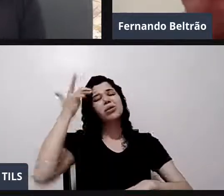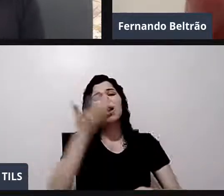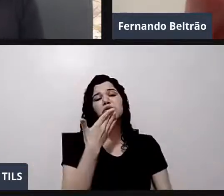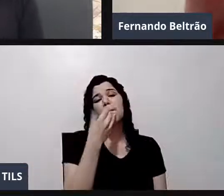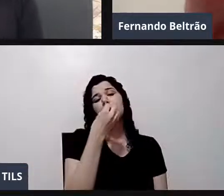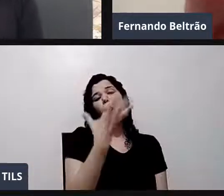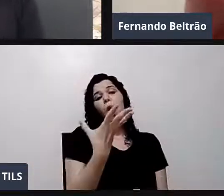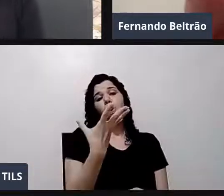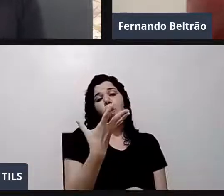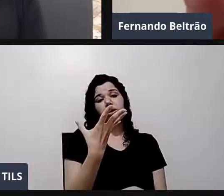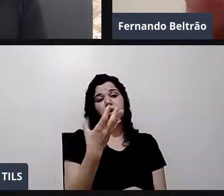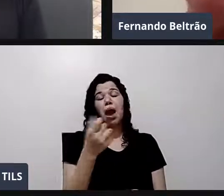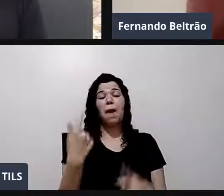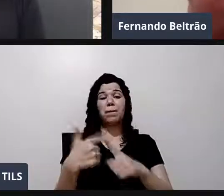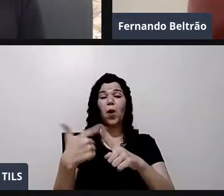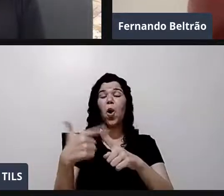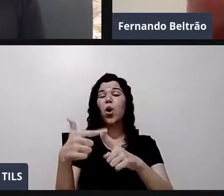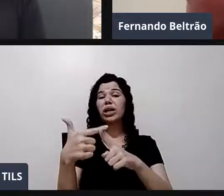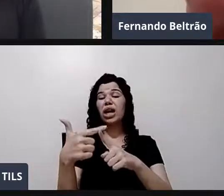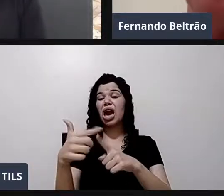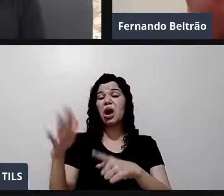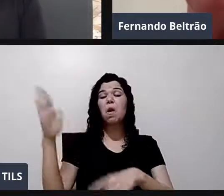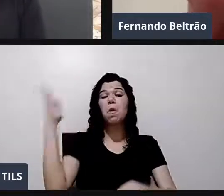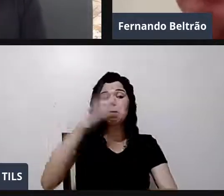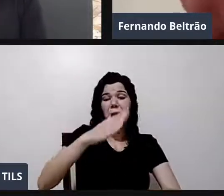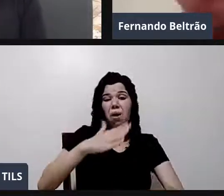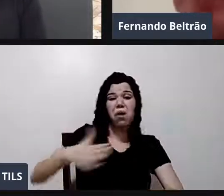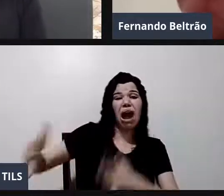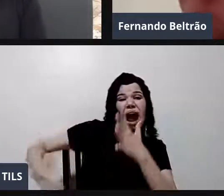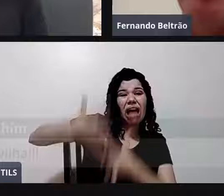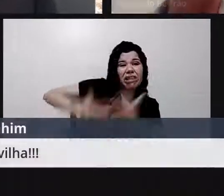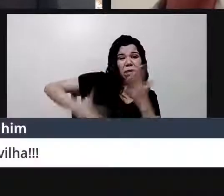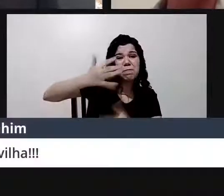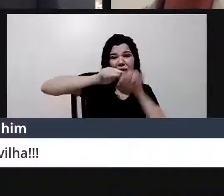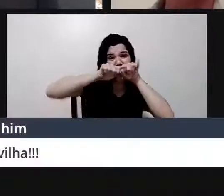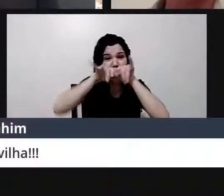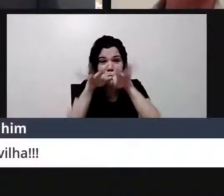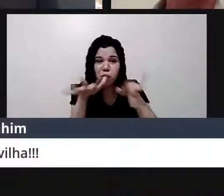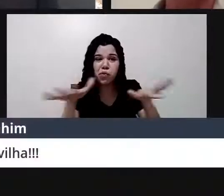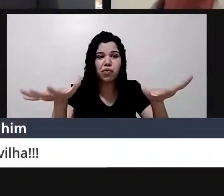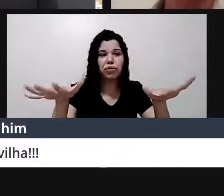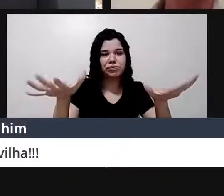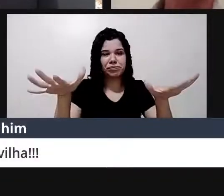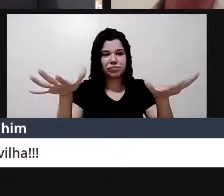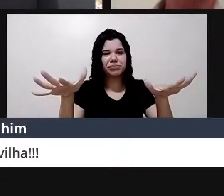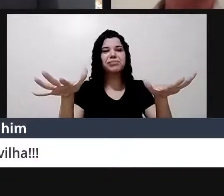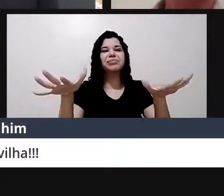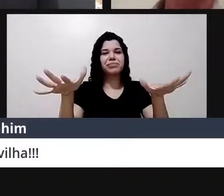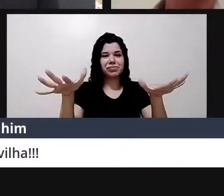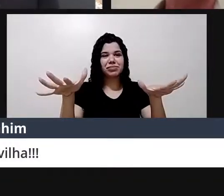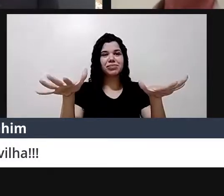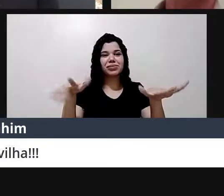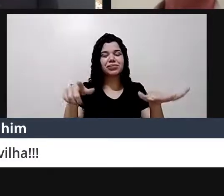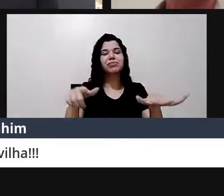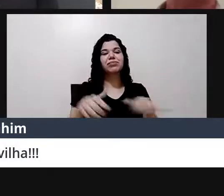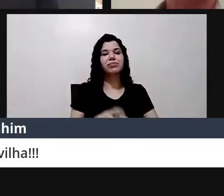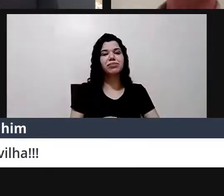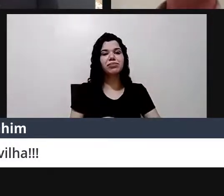barulhento. O mal se espalha muito. Mas tem mais gente boa. Nós acreditando, mais uma vez, que isso seja cultural,